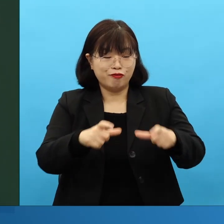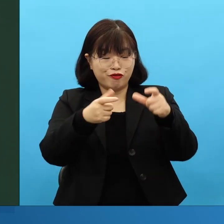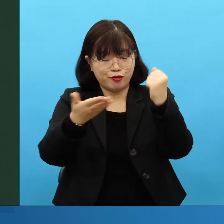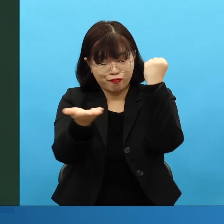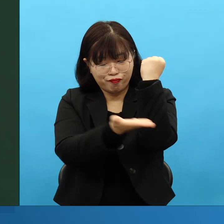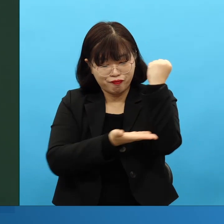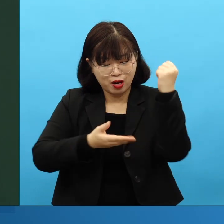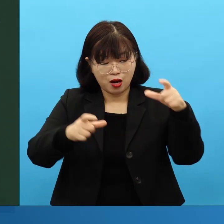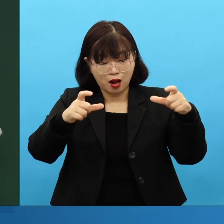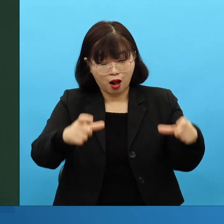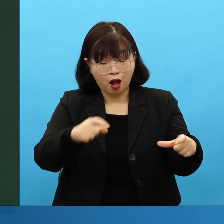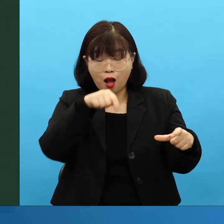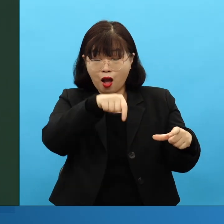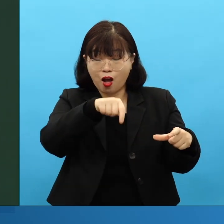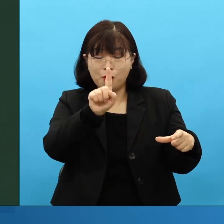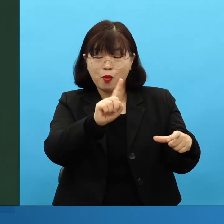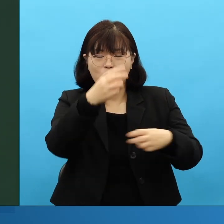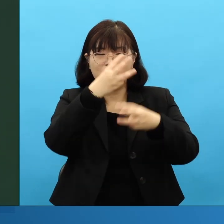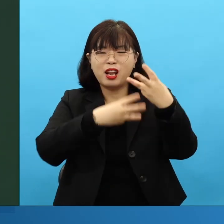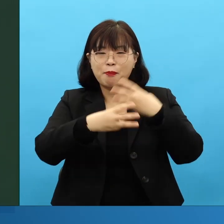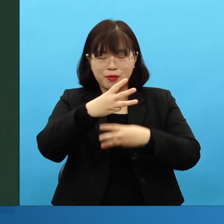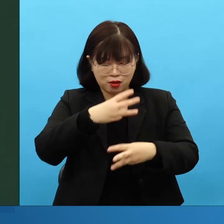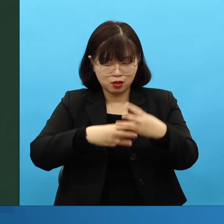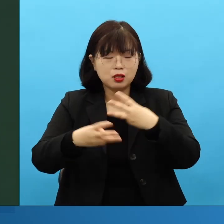remnant입니다. And what I discovered here is the term, remnant.